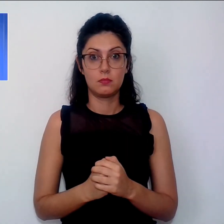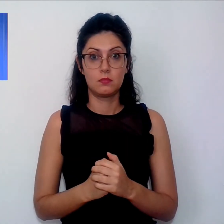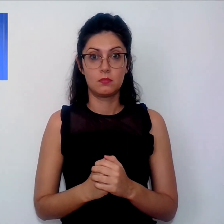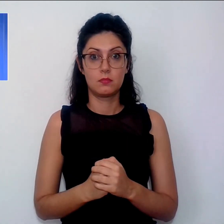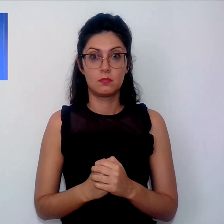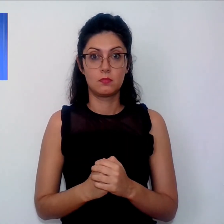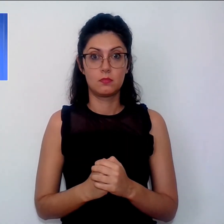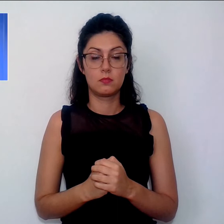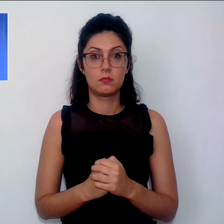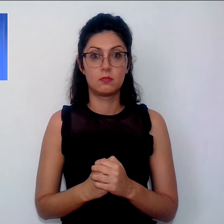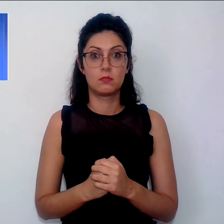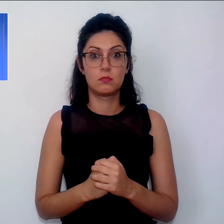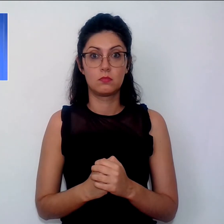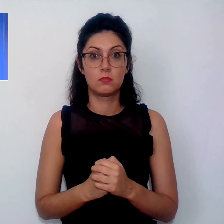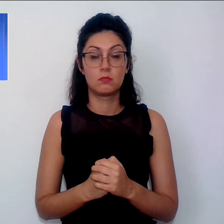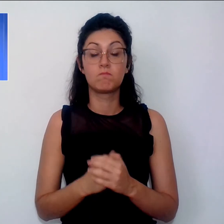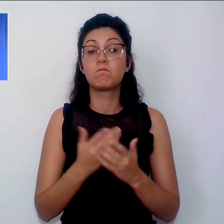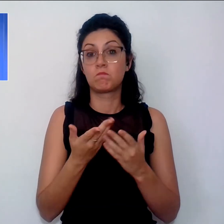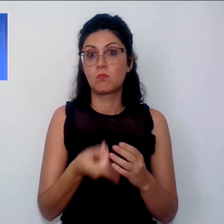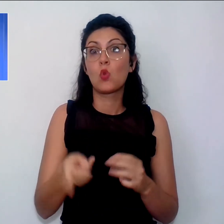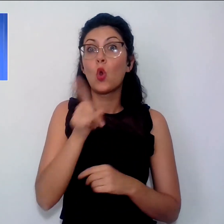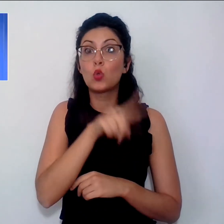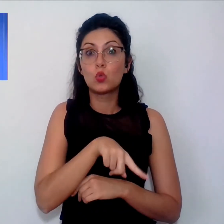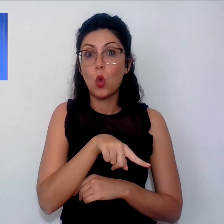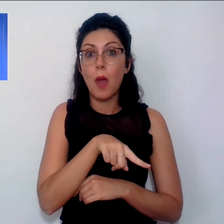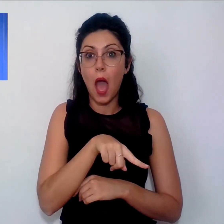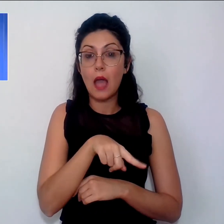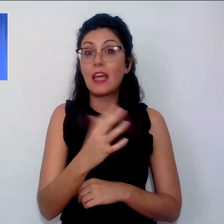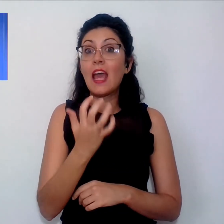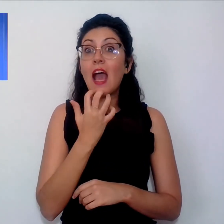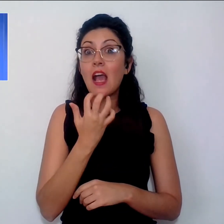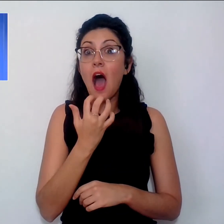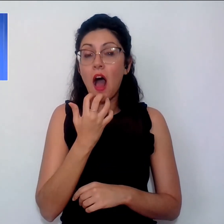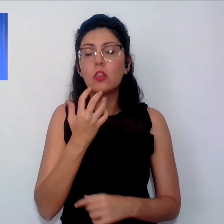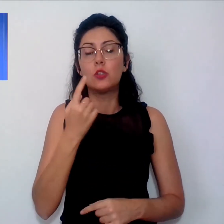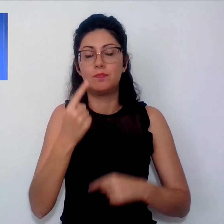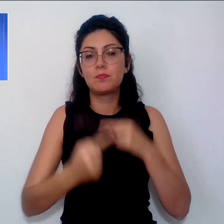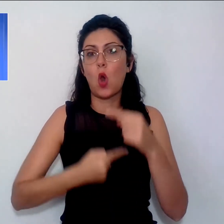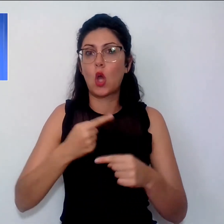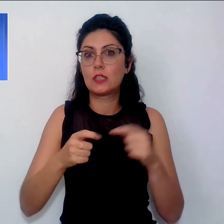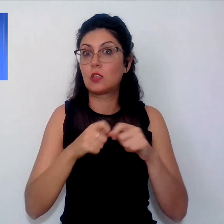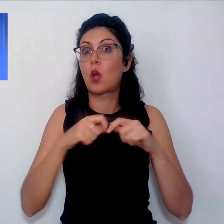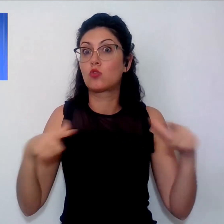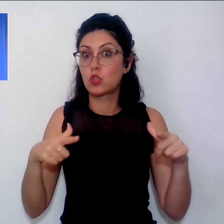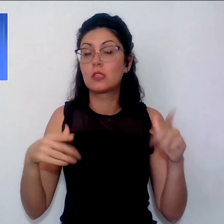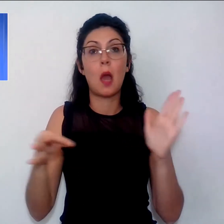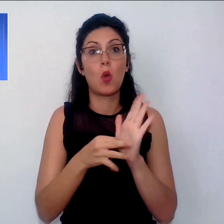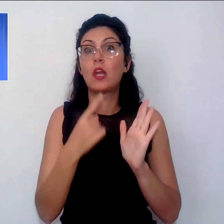E tra l'altro domani l'ondata di calore continuerà, città con bollino rosso. Tra